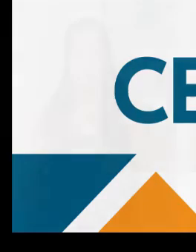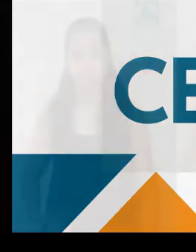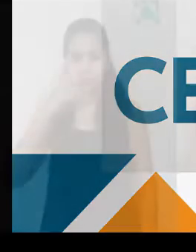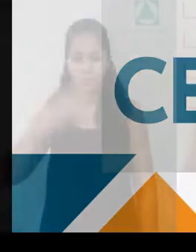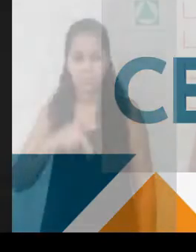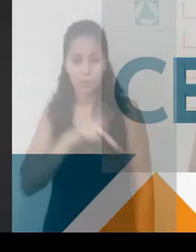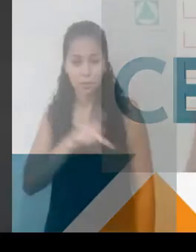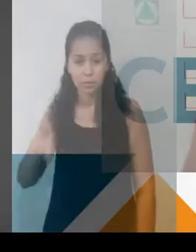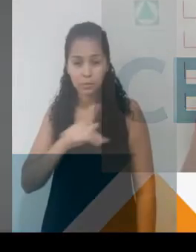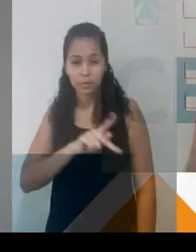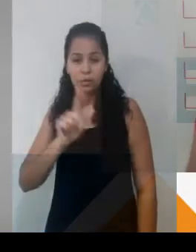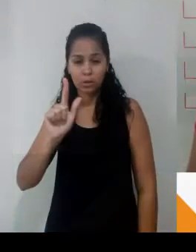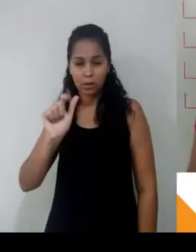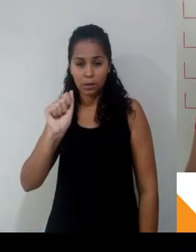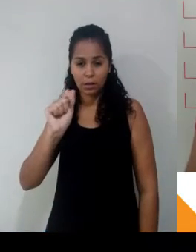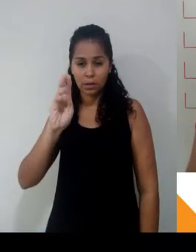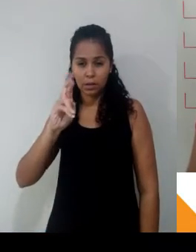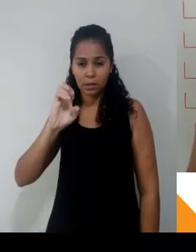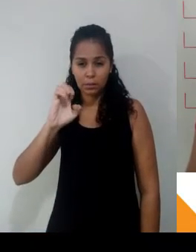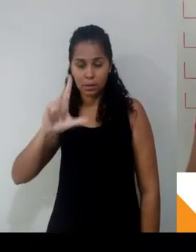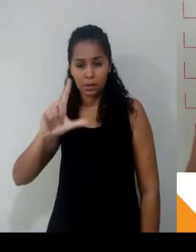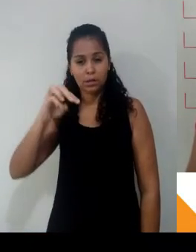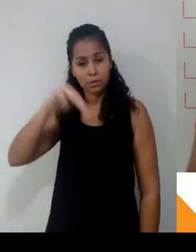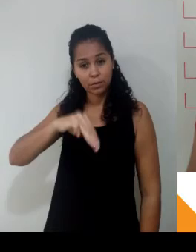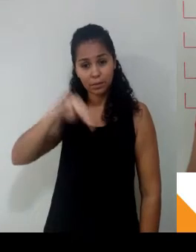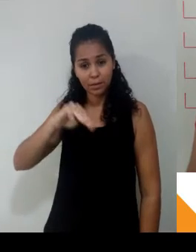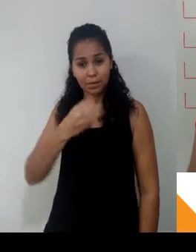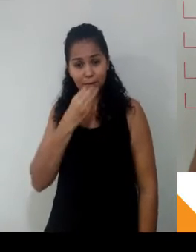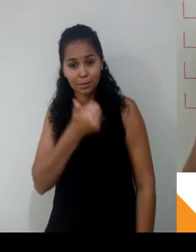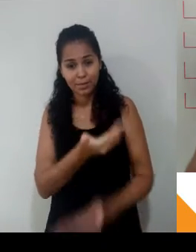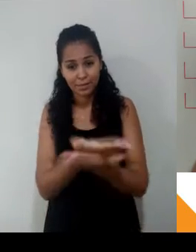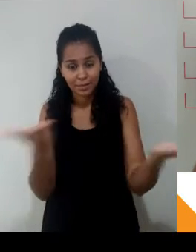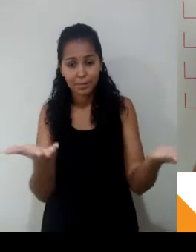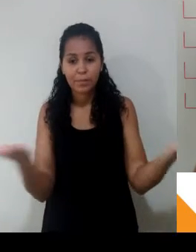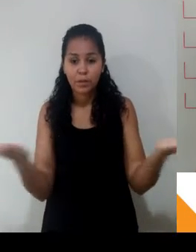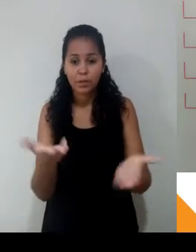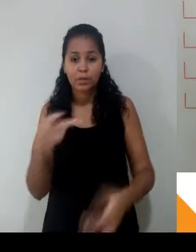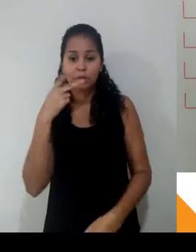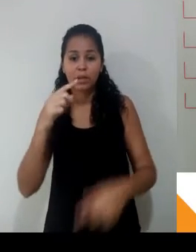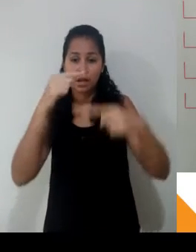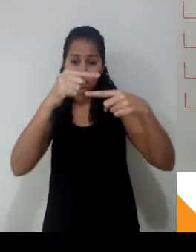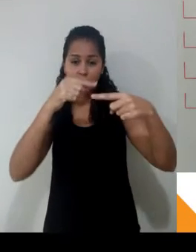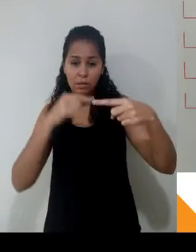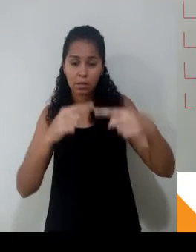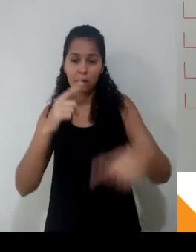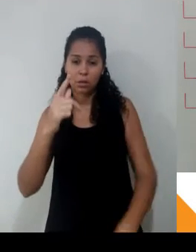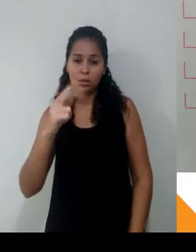Olá, queridos, eu sou o mediador Gabriel Vitor de Matemática da Fundação CCS. Tudo bem com vocês? Hoje eu vim aqui para falar sobre razão e proporção nessa